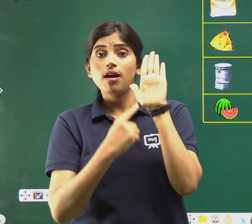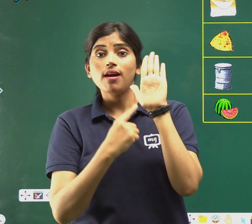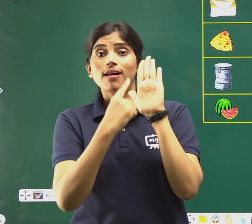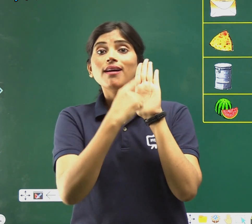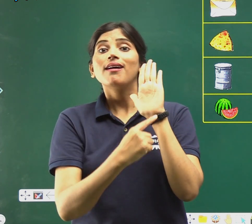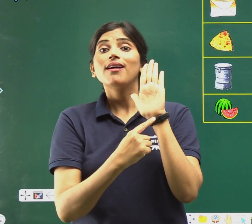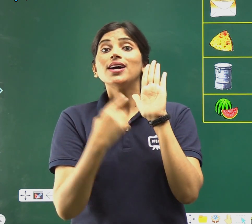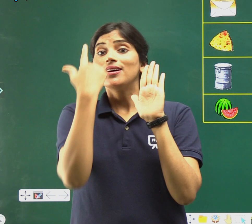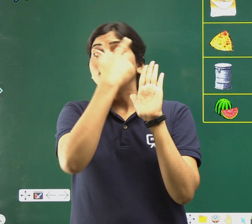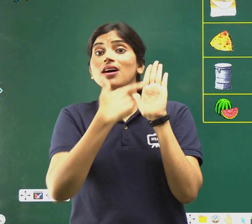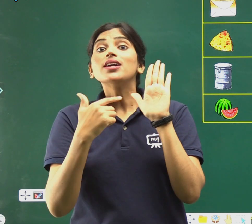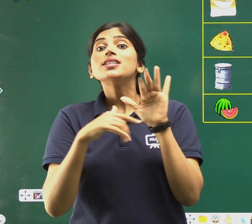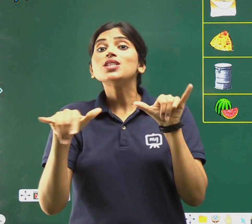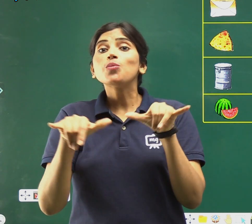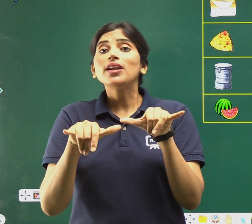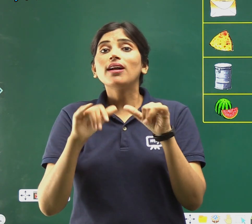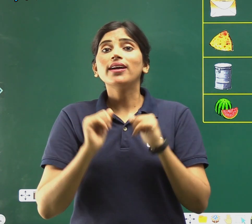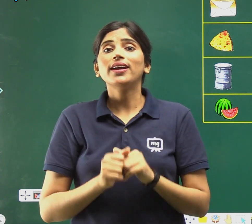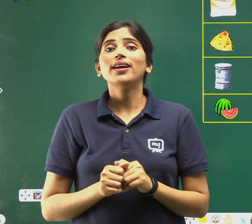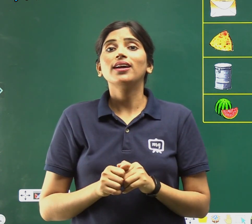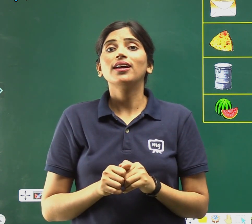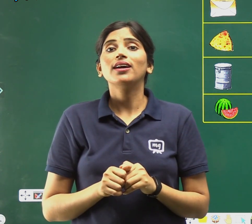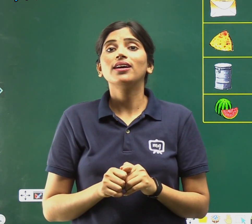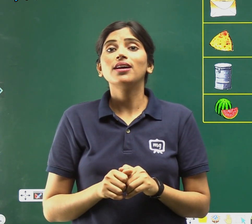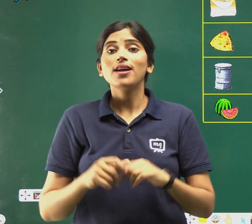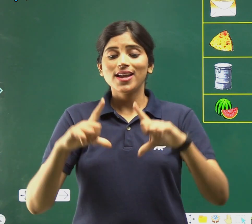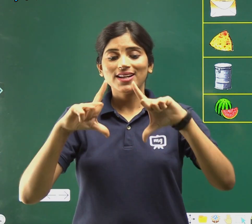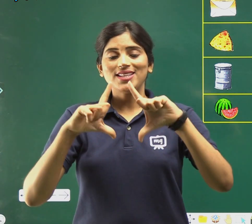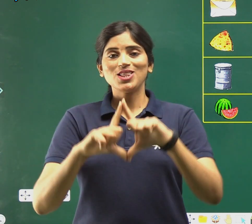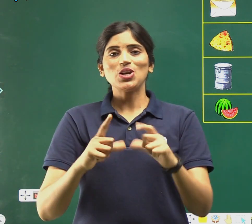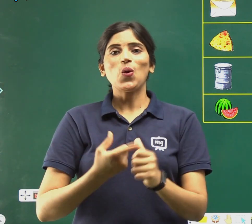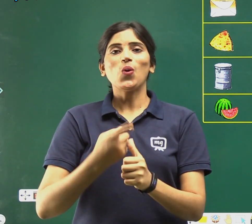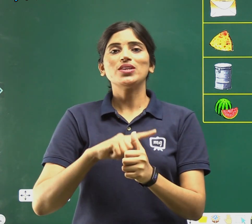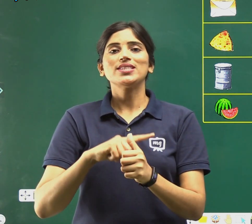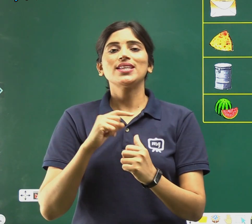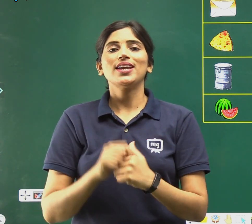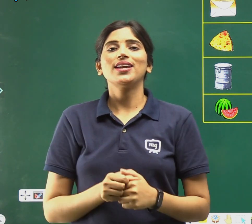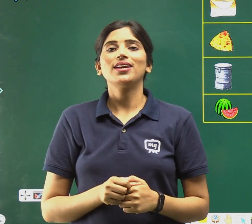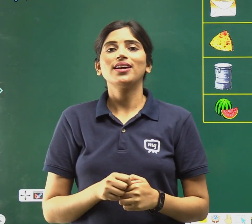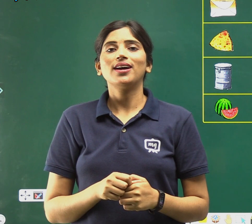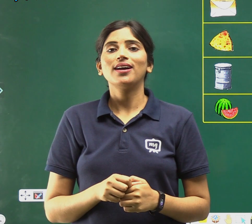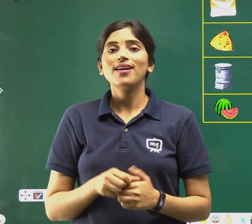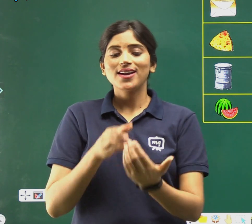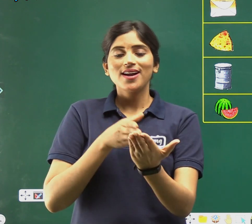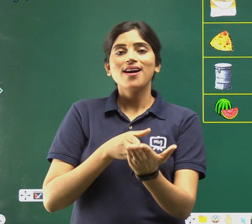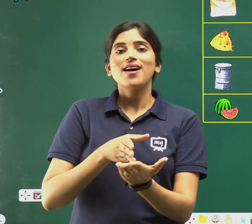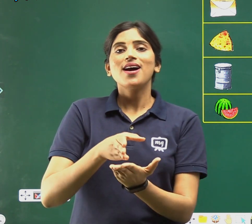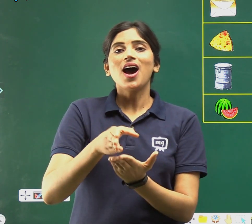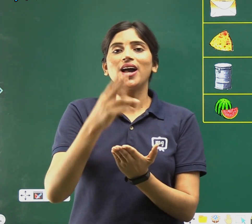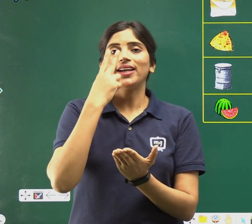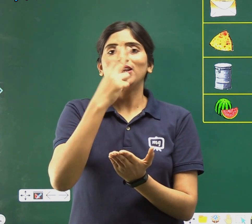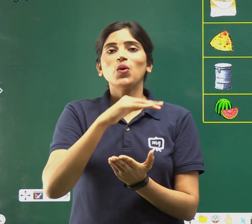किस से मिल रहा है? तिकौन से? आगे देखो